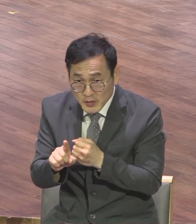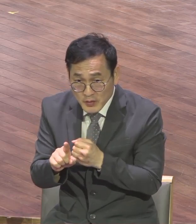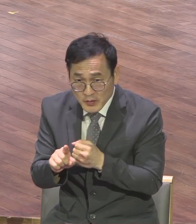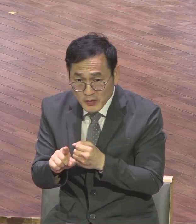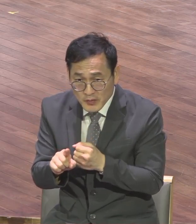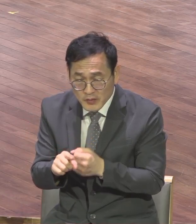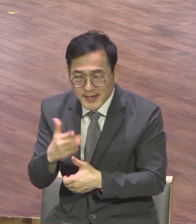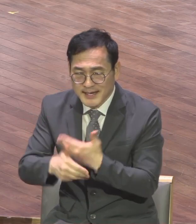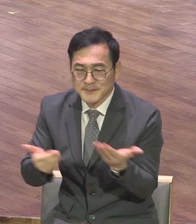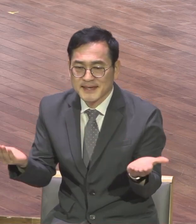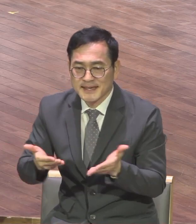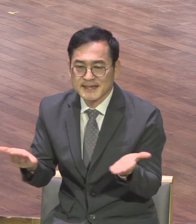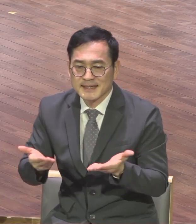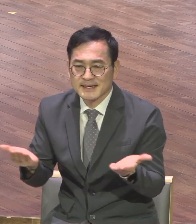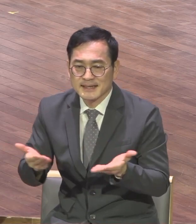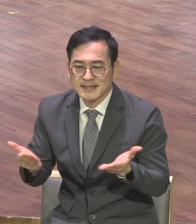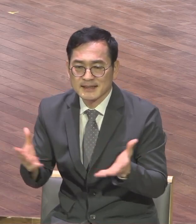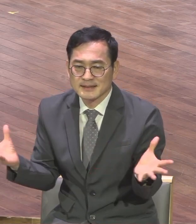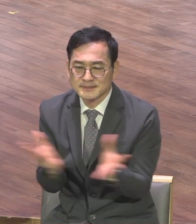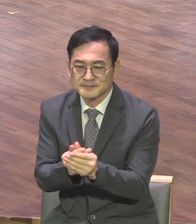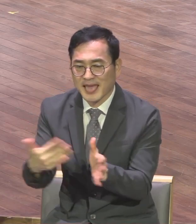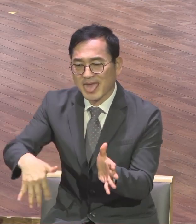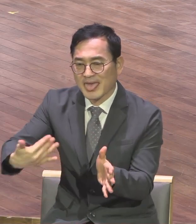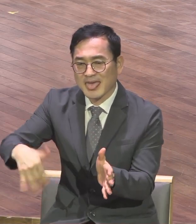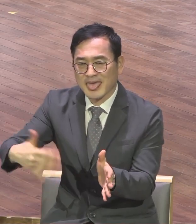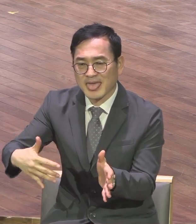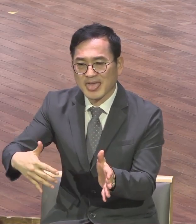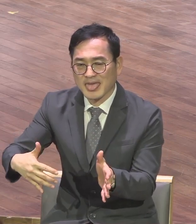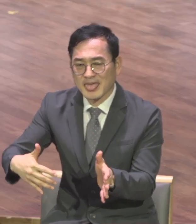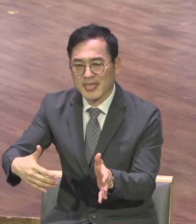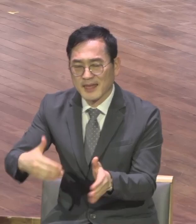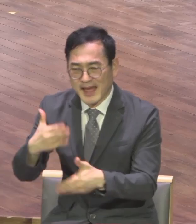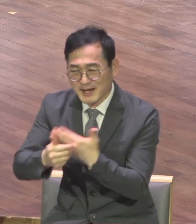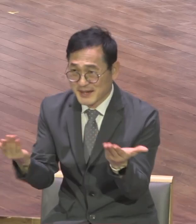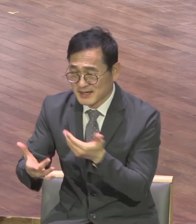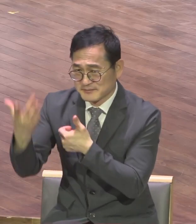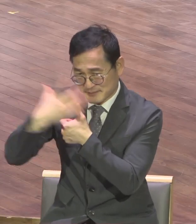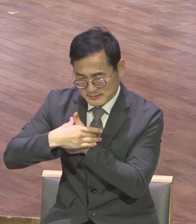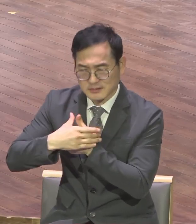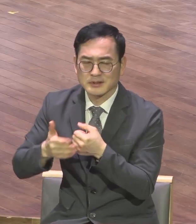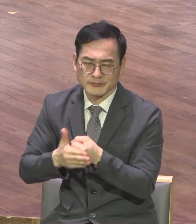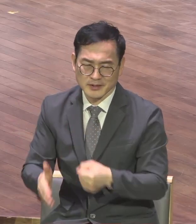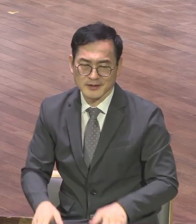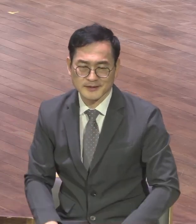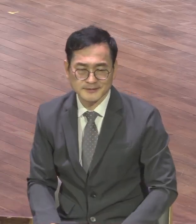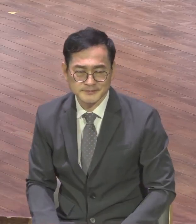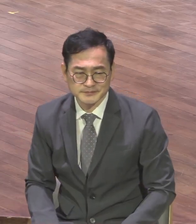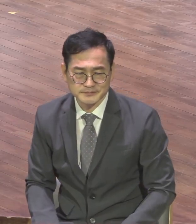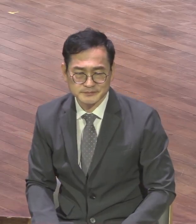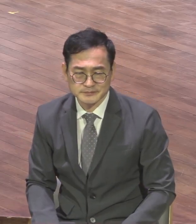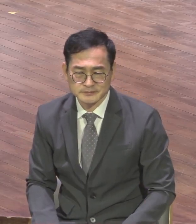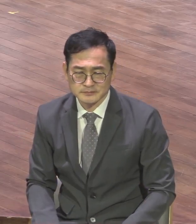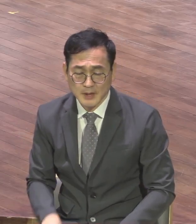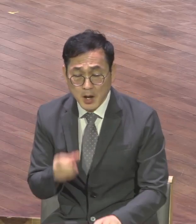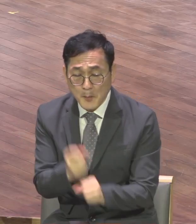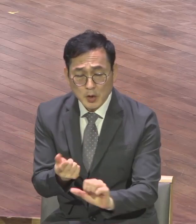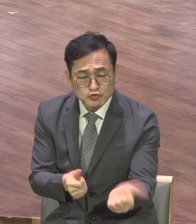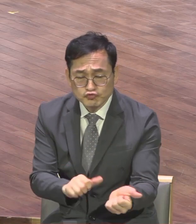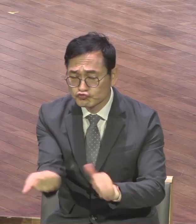우리 각자에게 사명이 있으세요 그래서 하나님 일찍 주는 사람 많아요 죽을